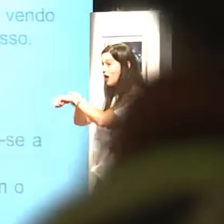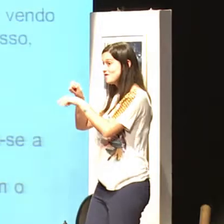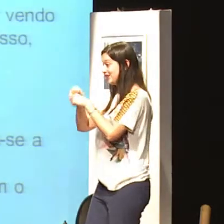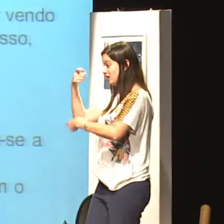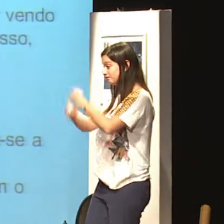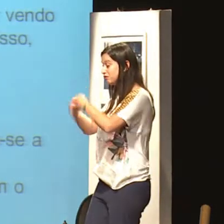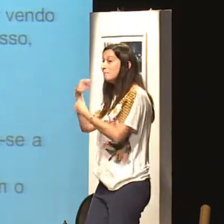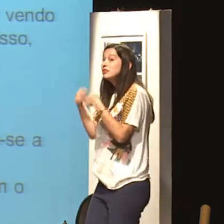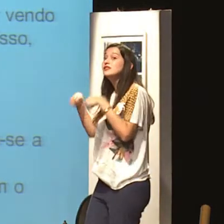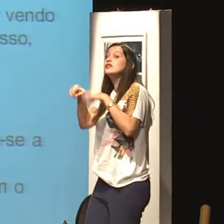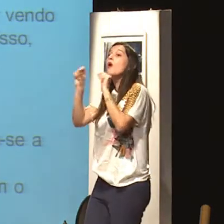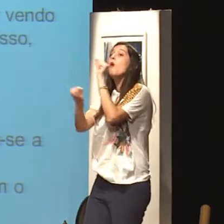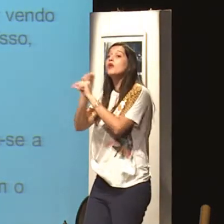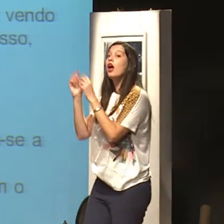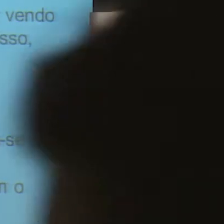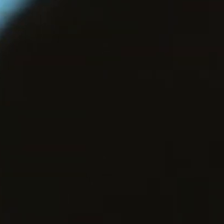é bem isso assim, sabe?